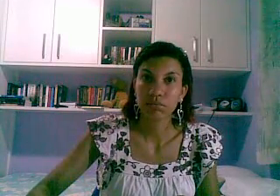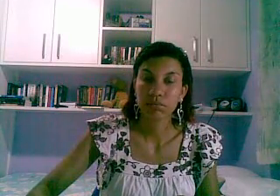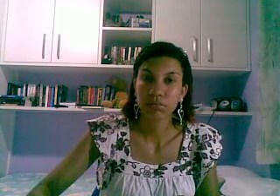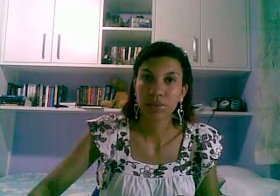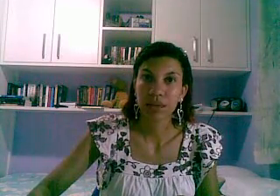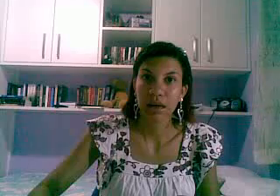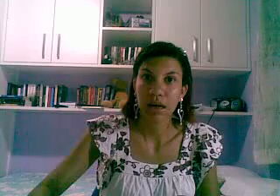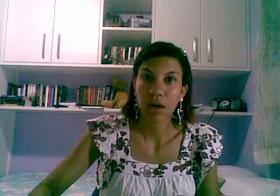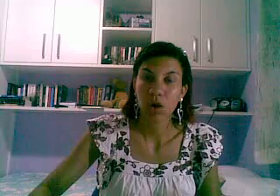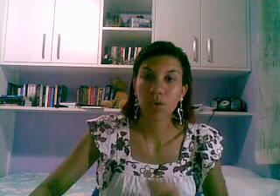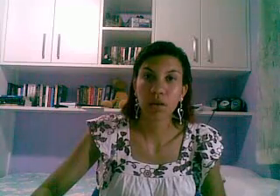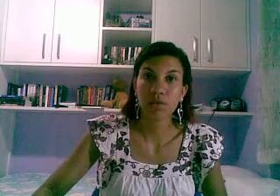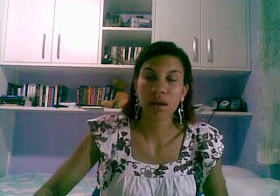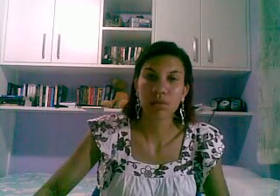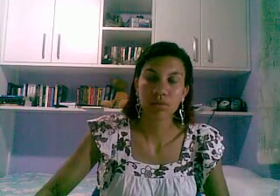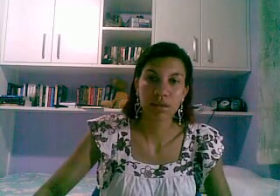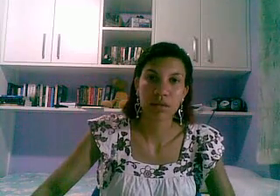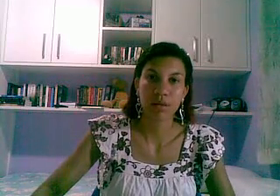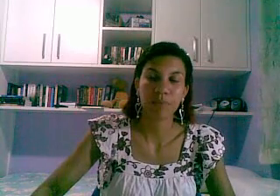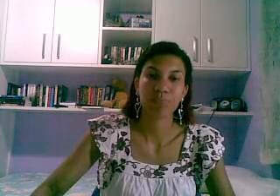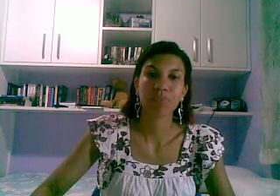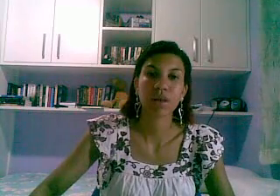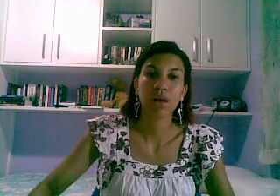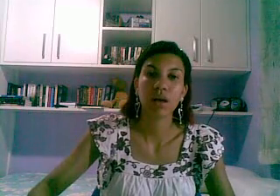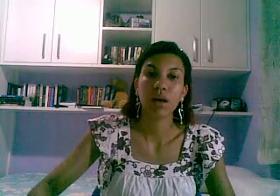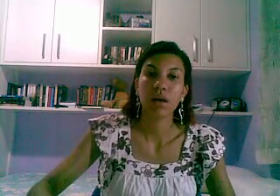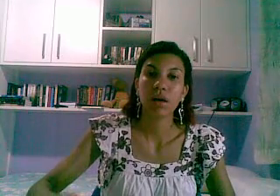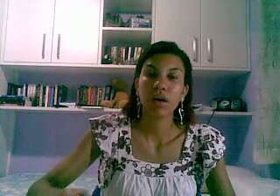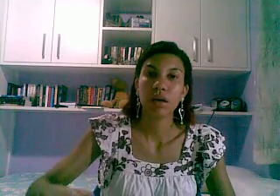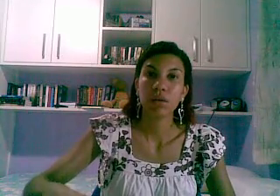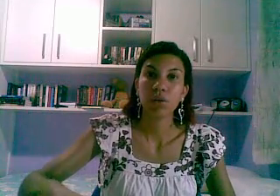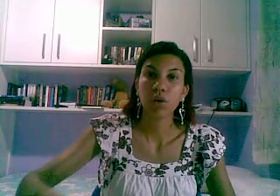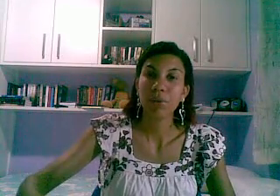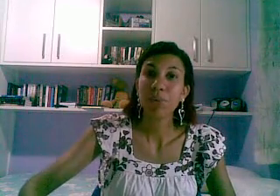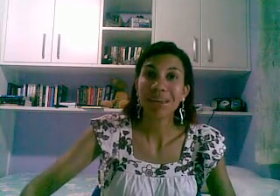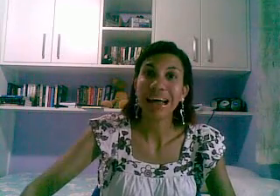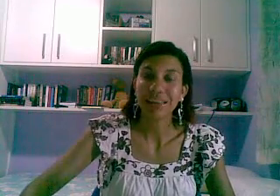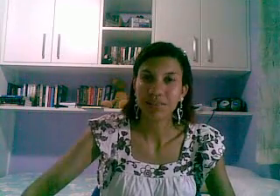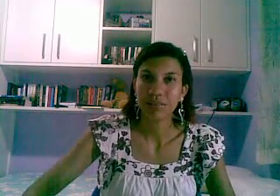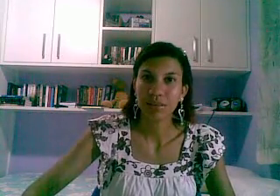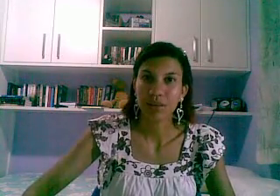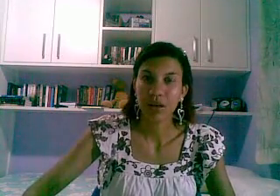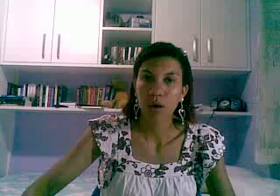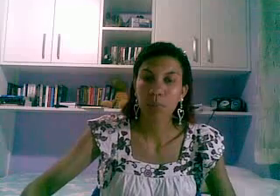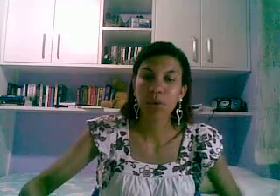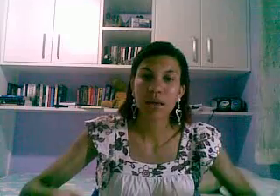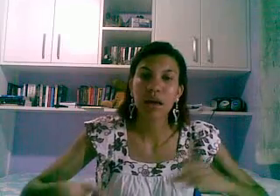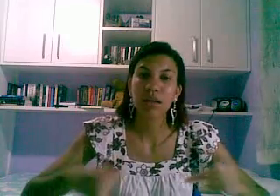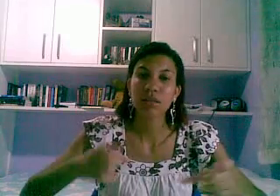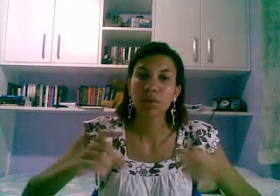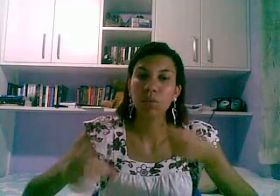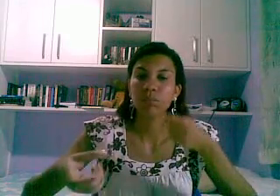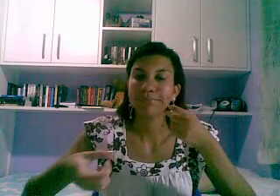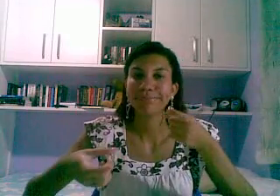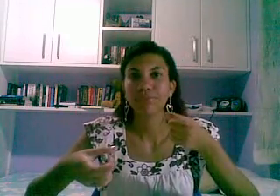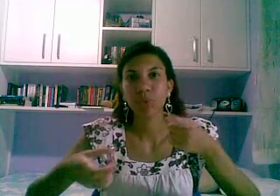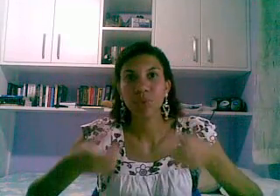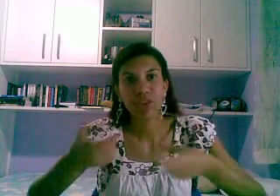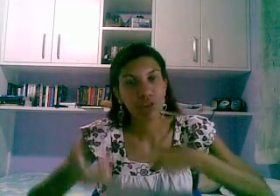e o que é vai acontecer tomem cuidado porque são tweets